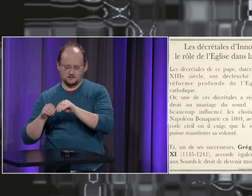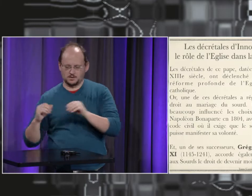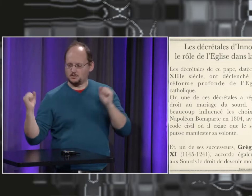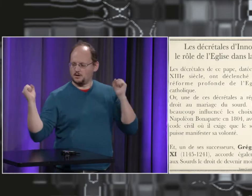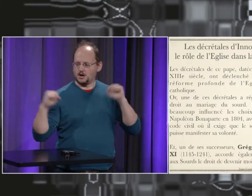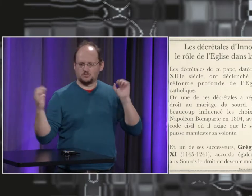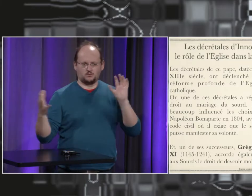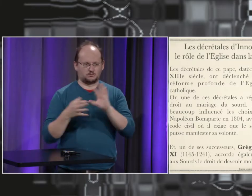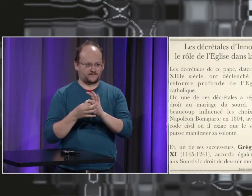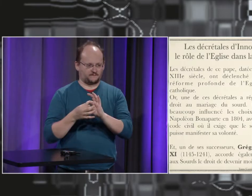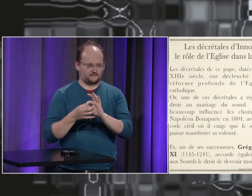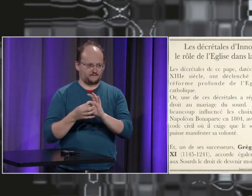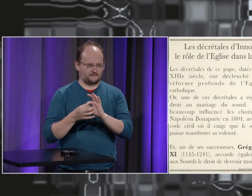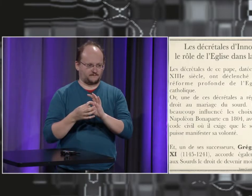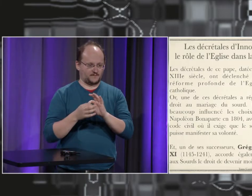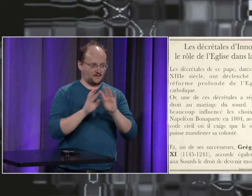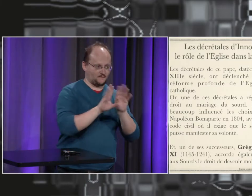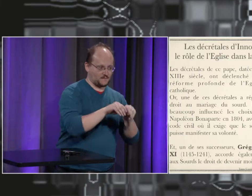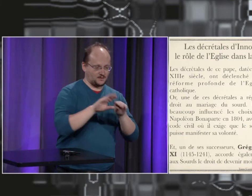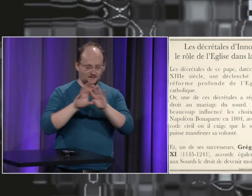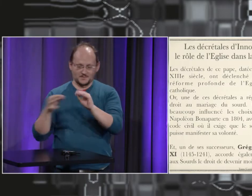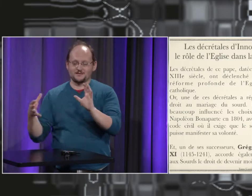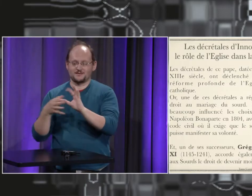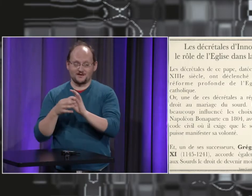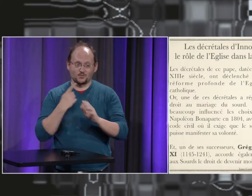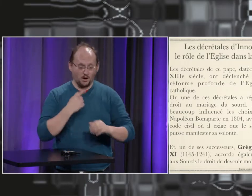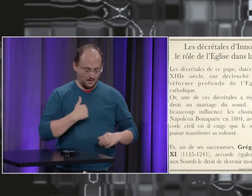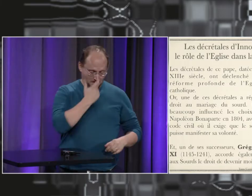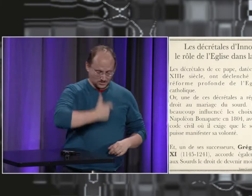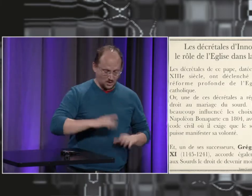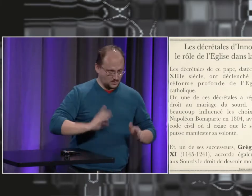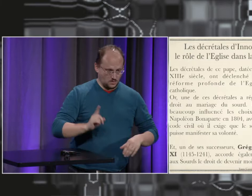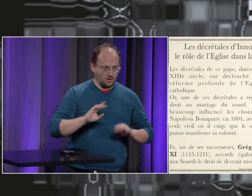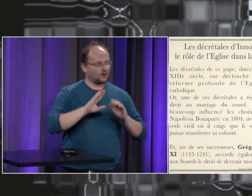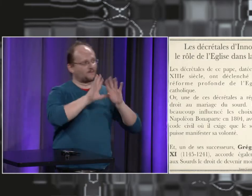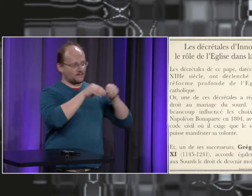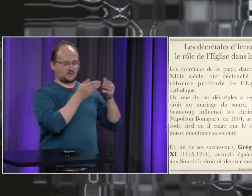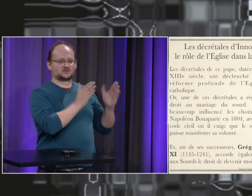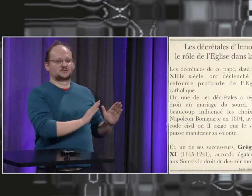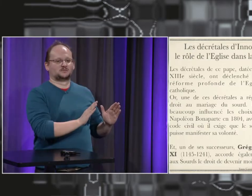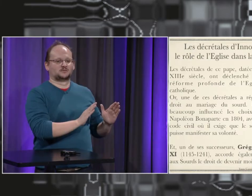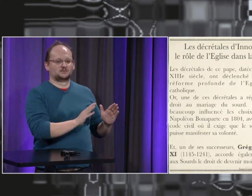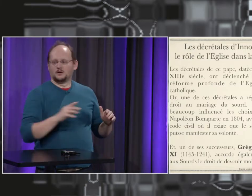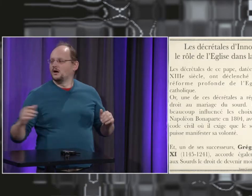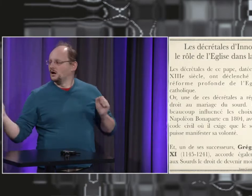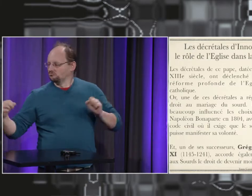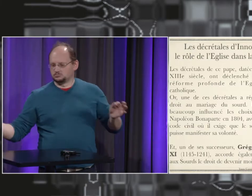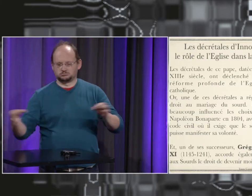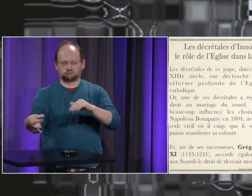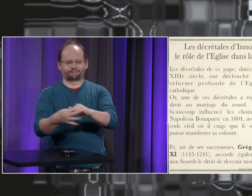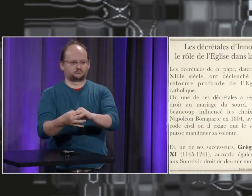mais c'était pardon en général ce n'était pas des mariages d'amour c'était des mariages